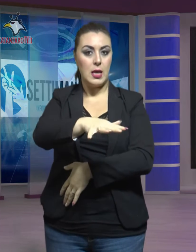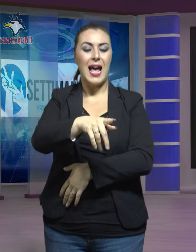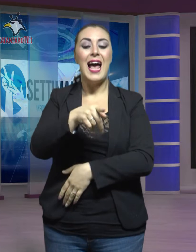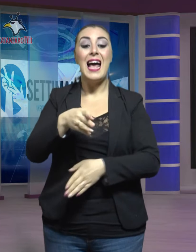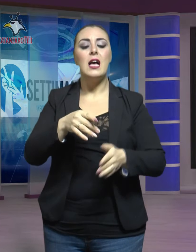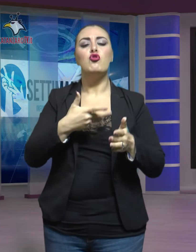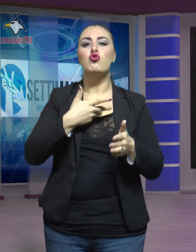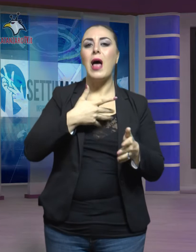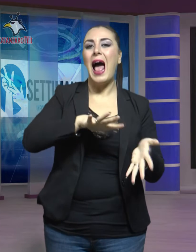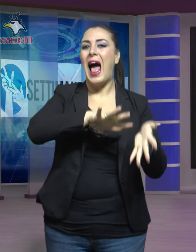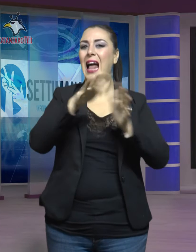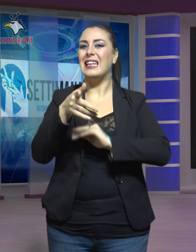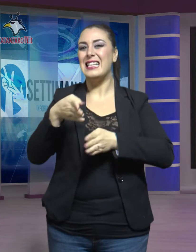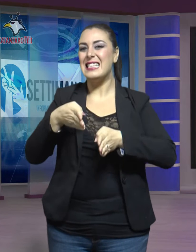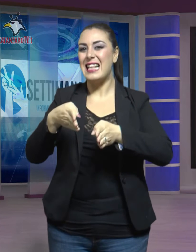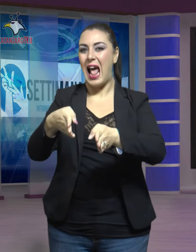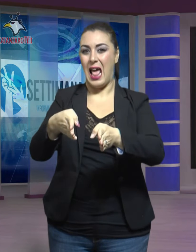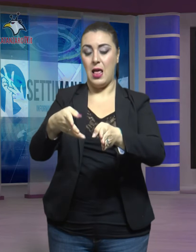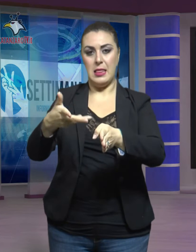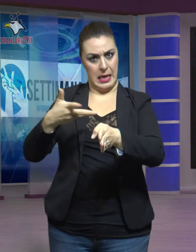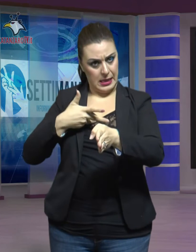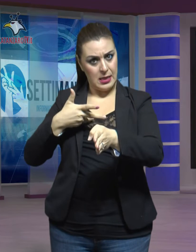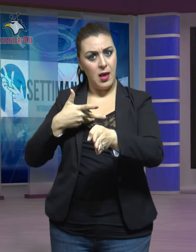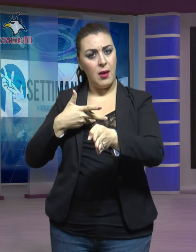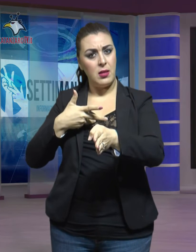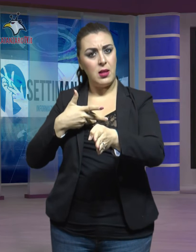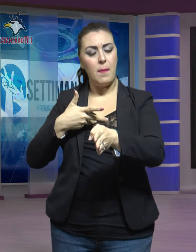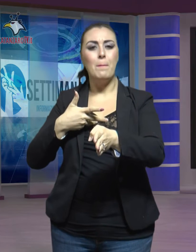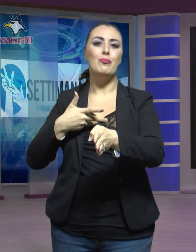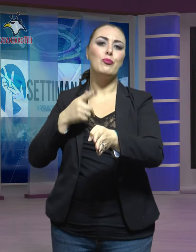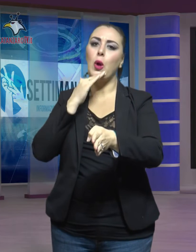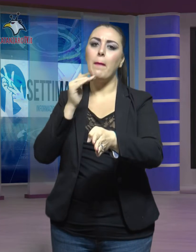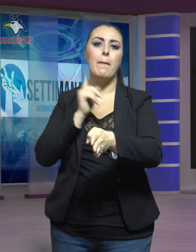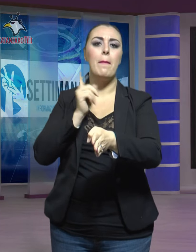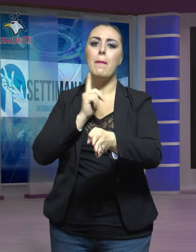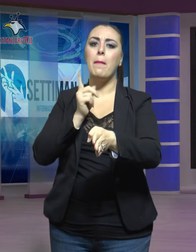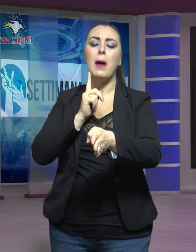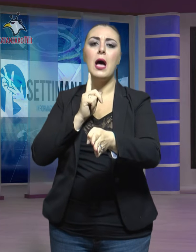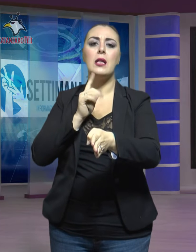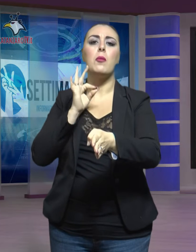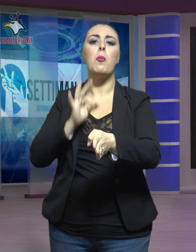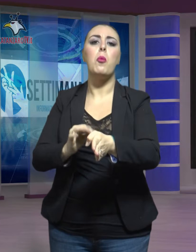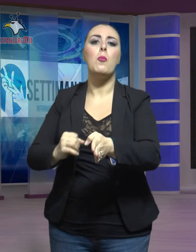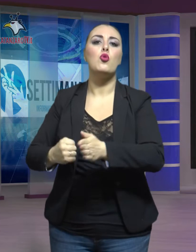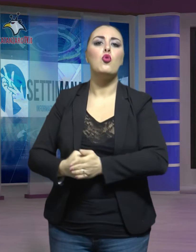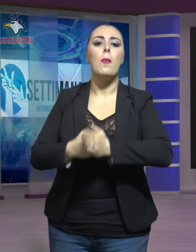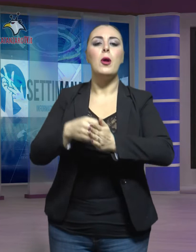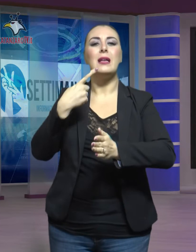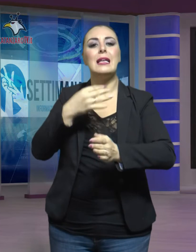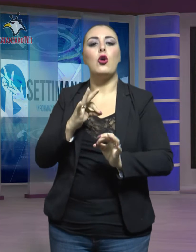alternative esistenti, infatti, non bastano a sopportare il traffico e,